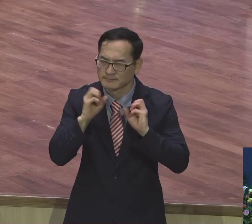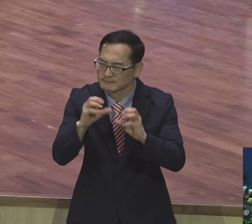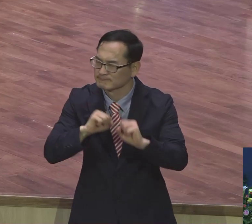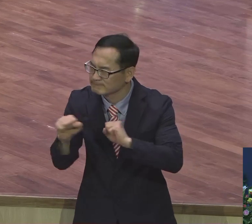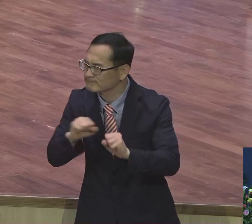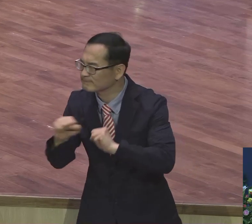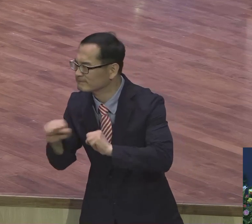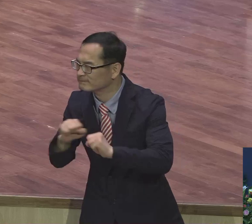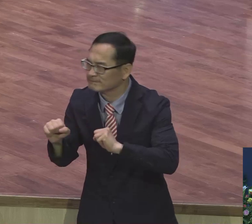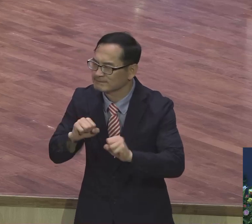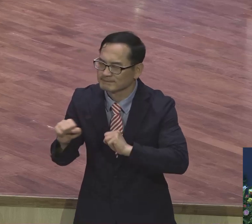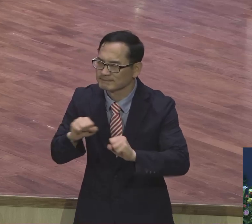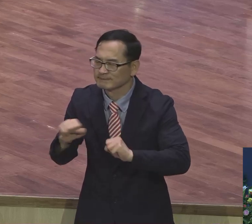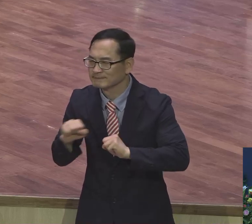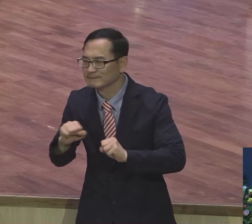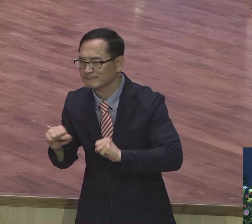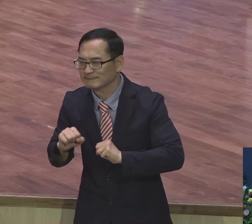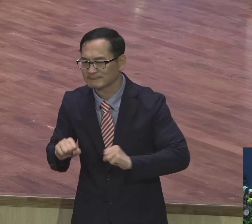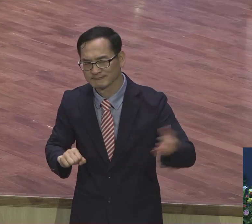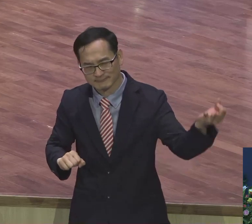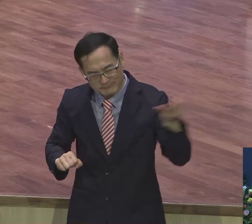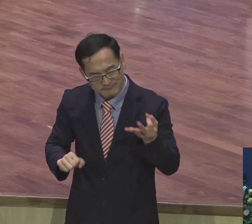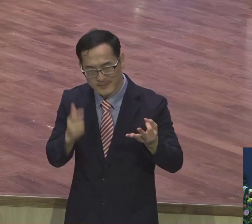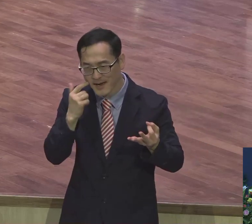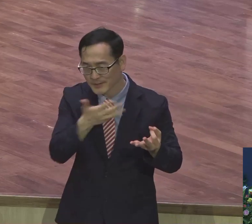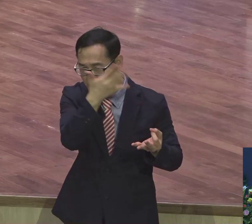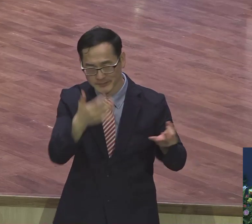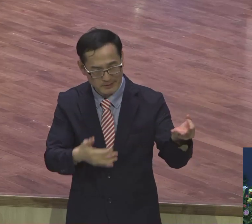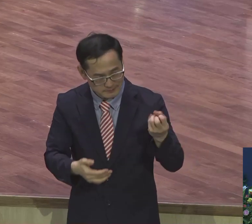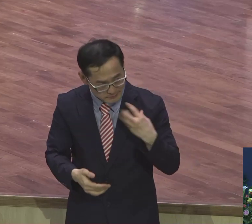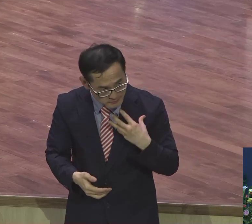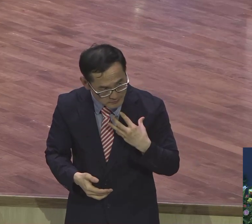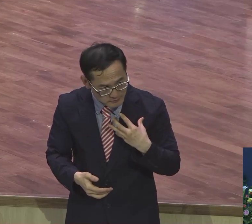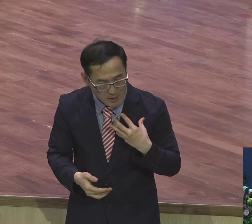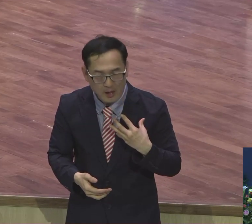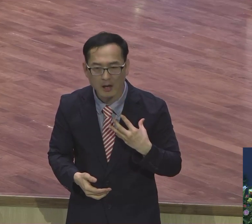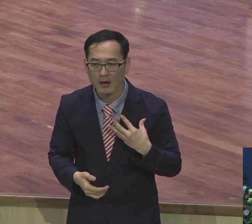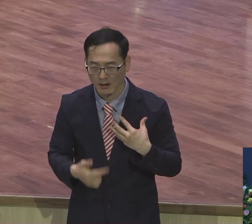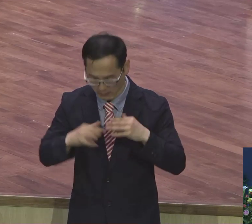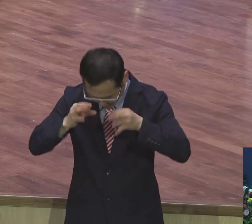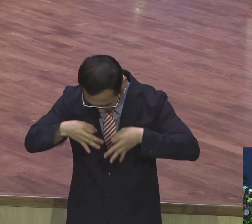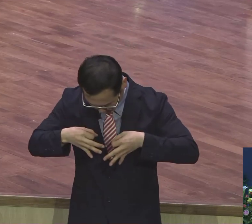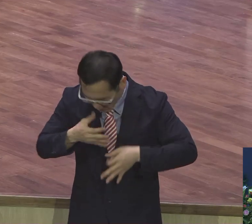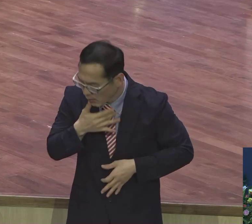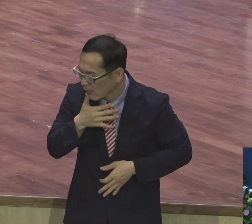몰랐는데 그게 아름다운 발걸음이었더라고. 그게 복이 어떠라니까요.